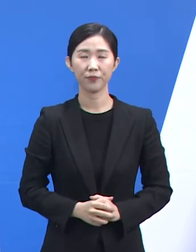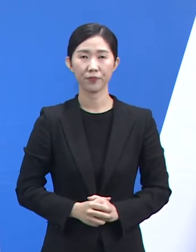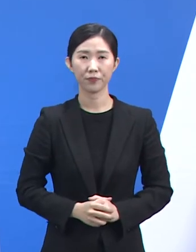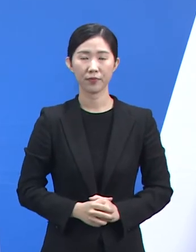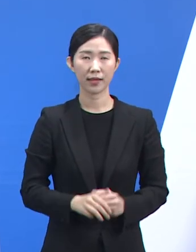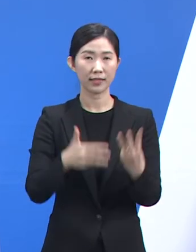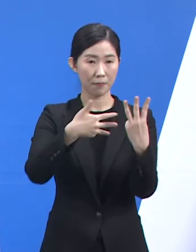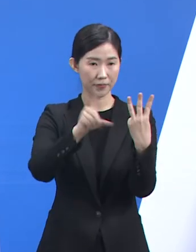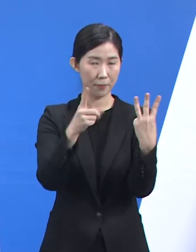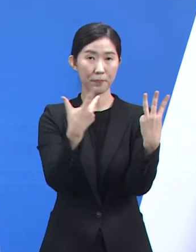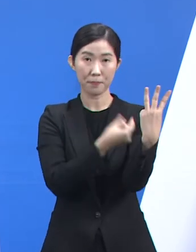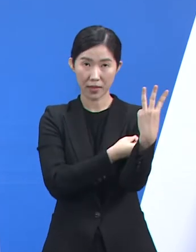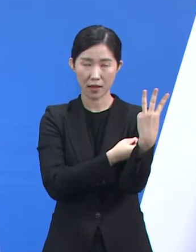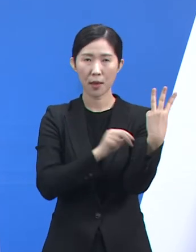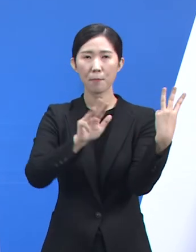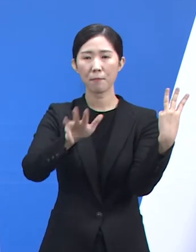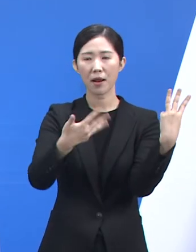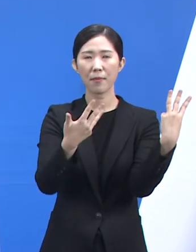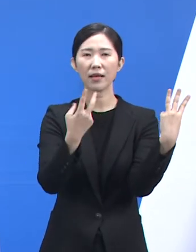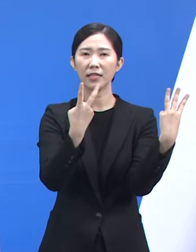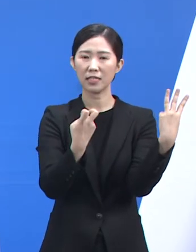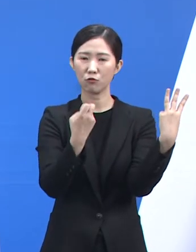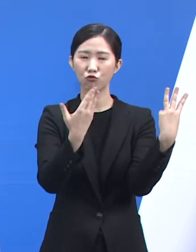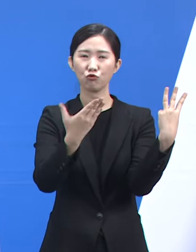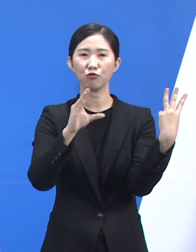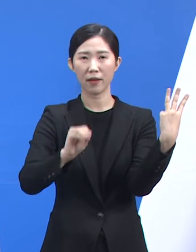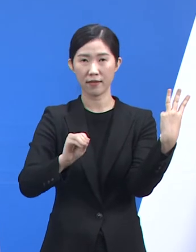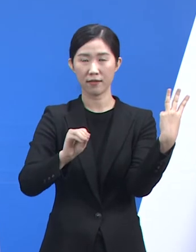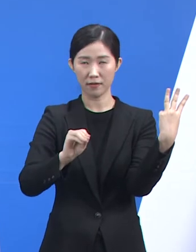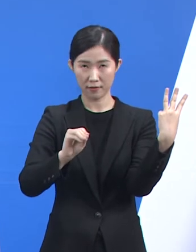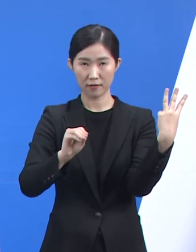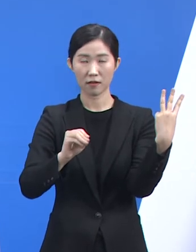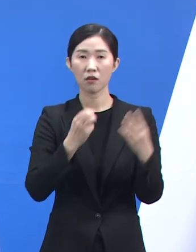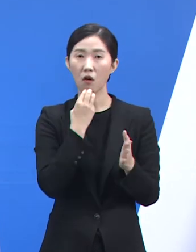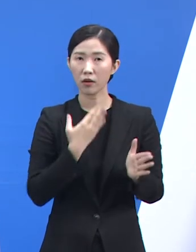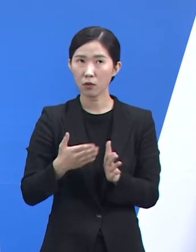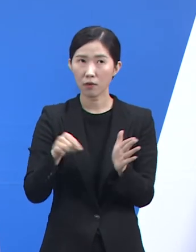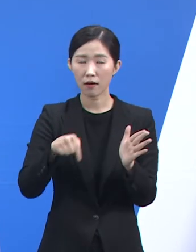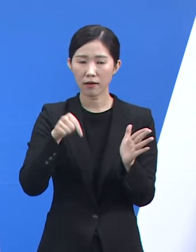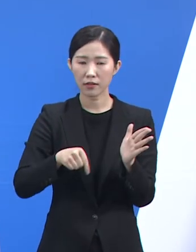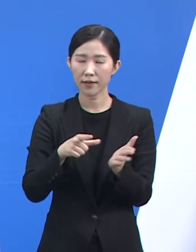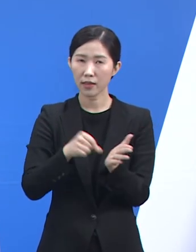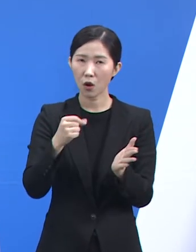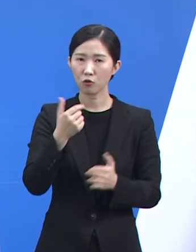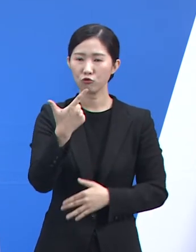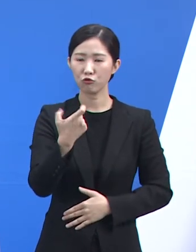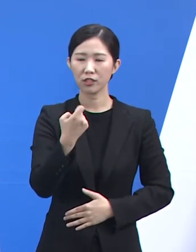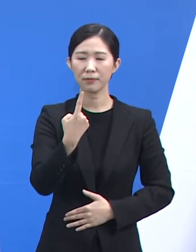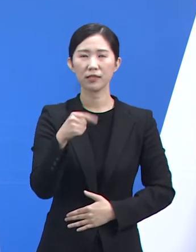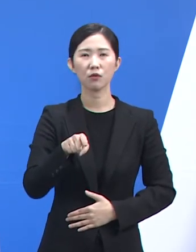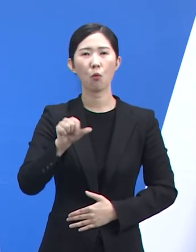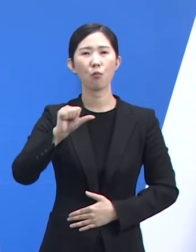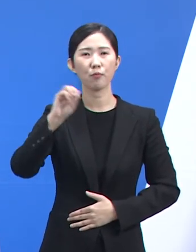3차 접종 환자는 8,290,963명으로 경기도 인구의 61.5%입니다.